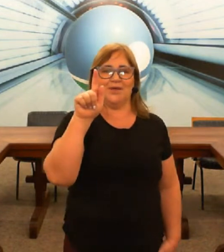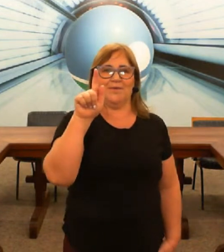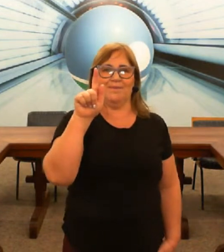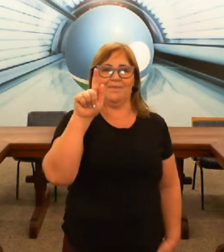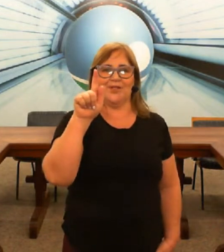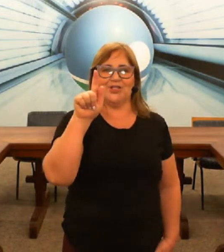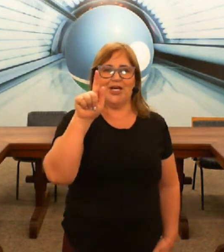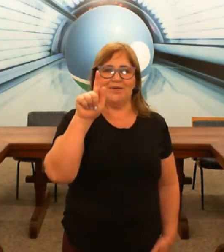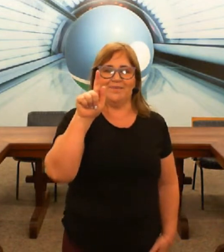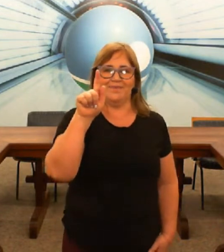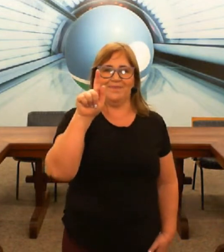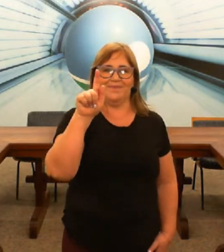aqui ó G